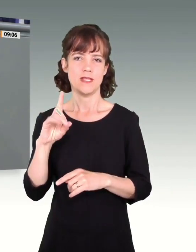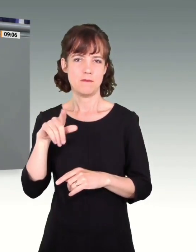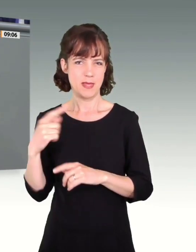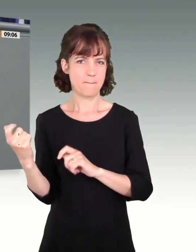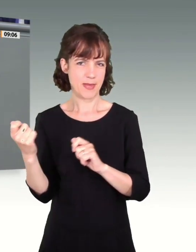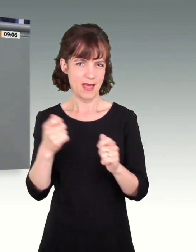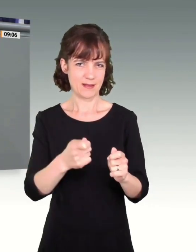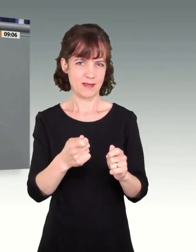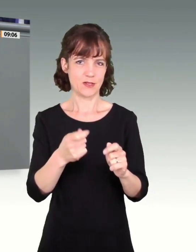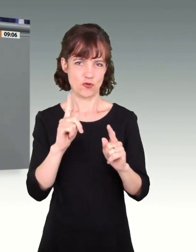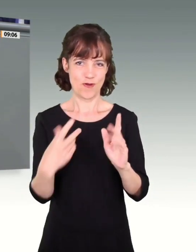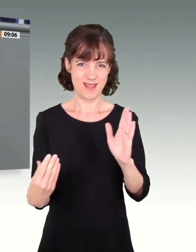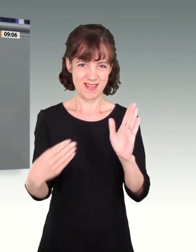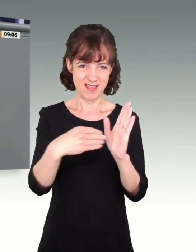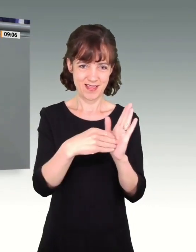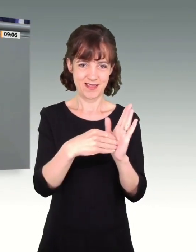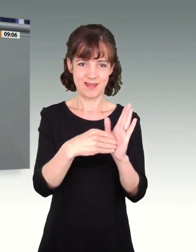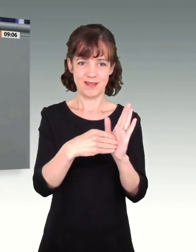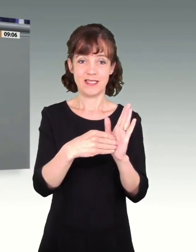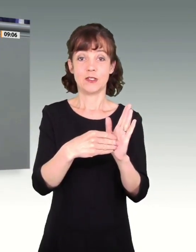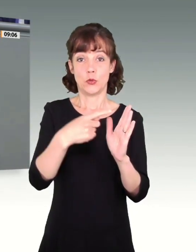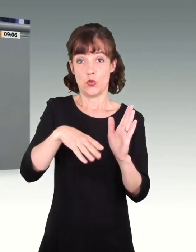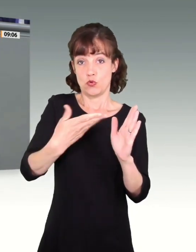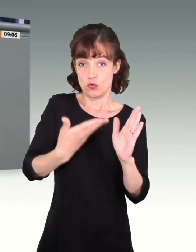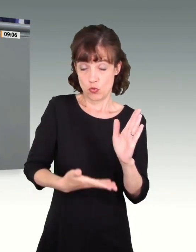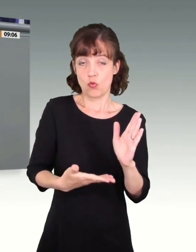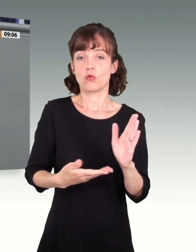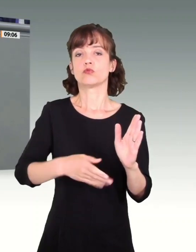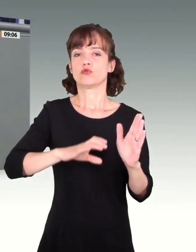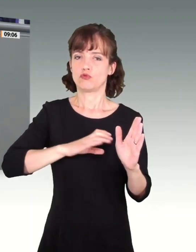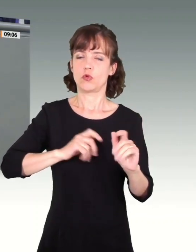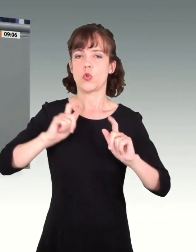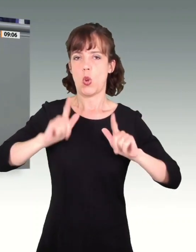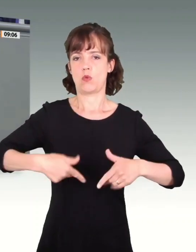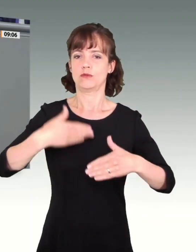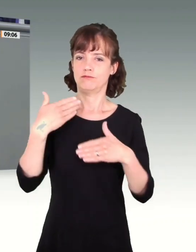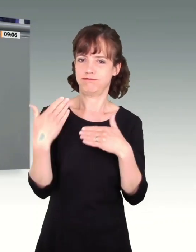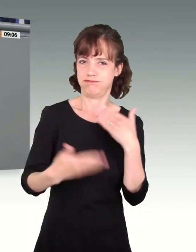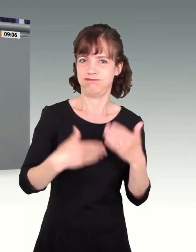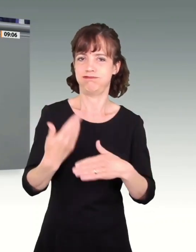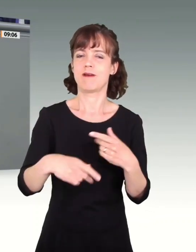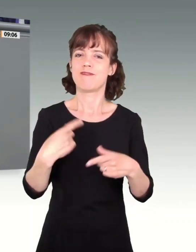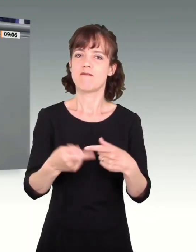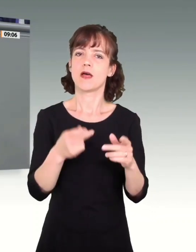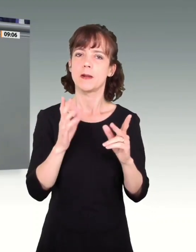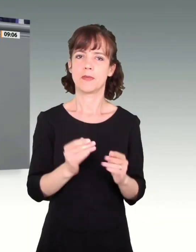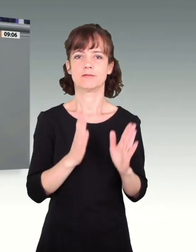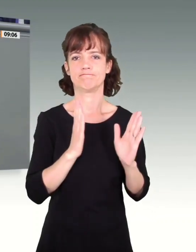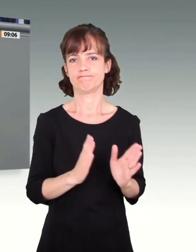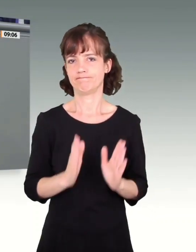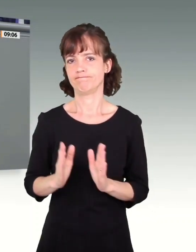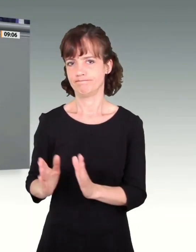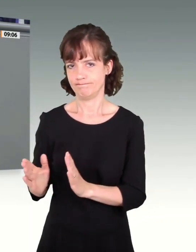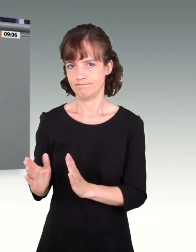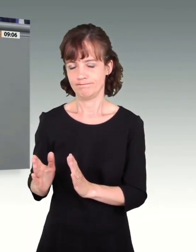beantragt haben, ebnen wir den Weg für eben dieses geordnete parlamentarische